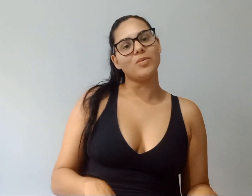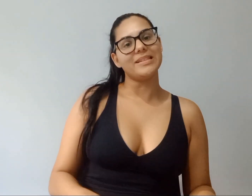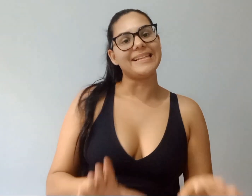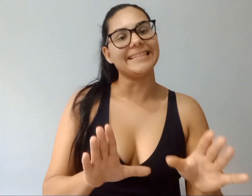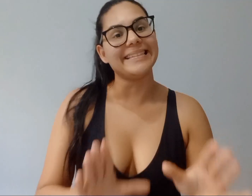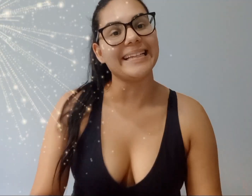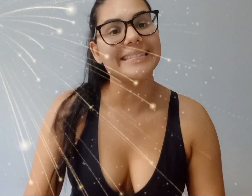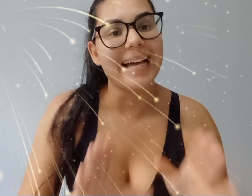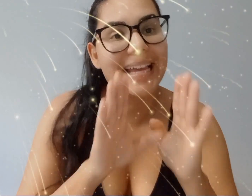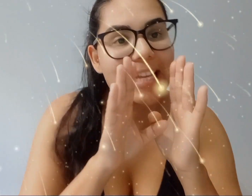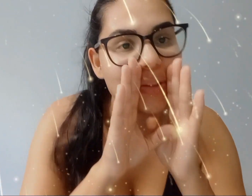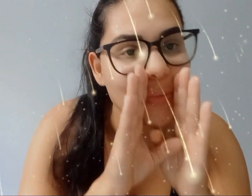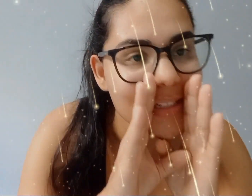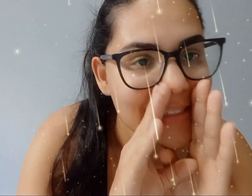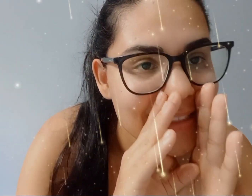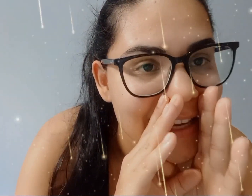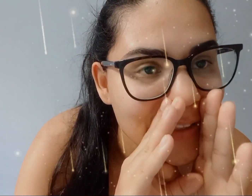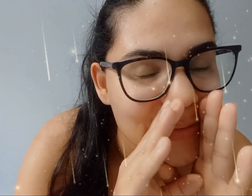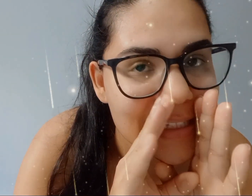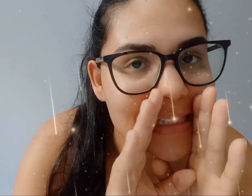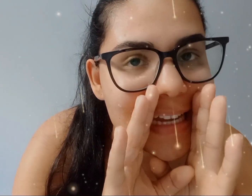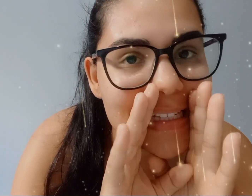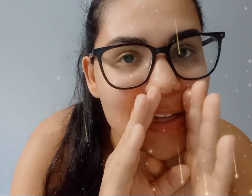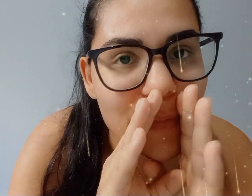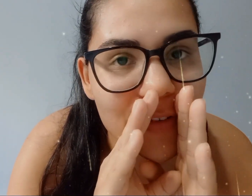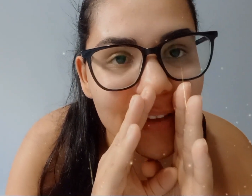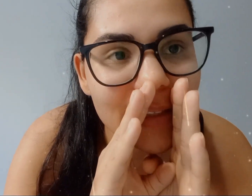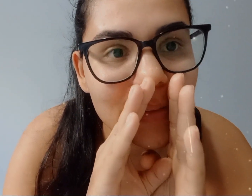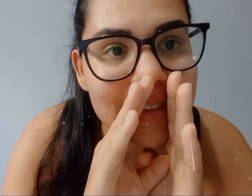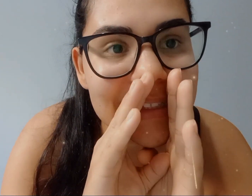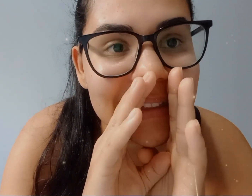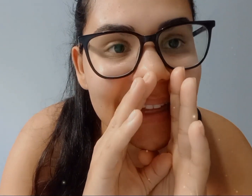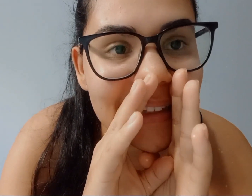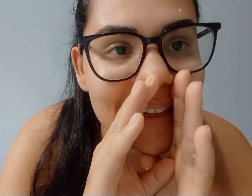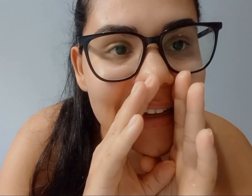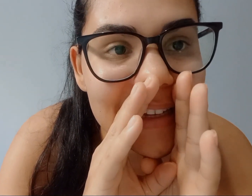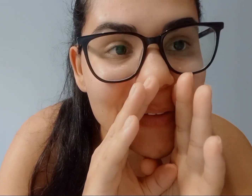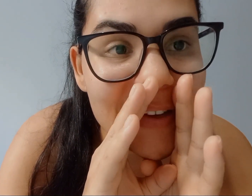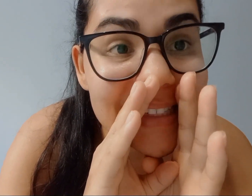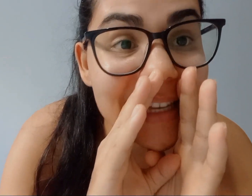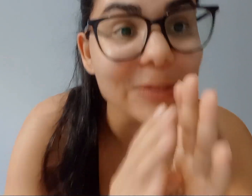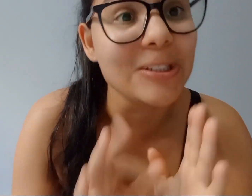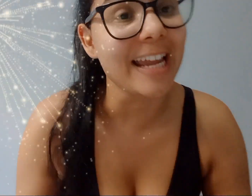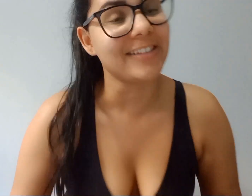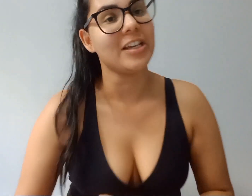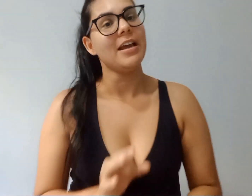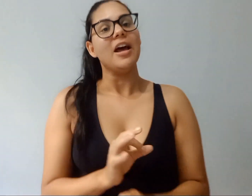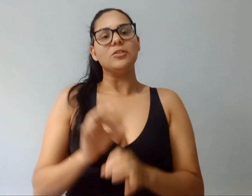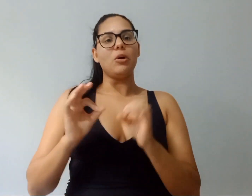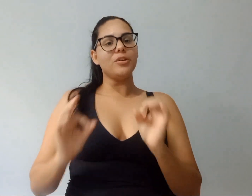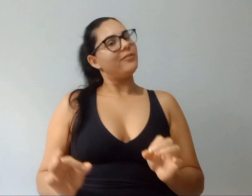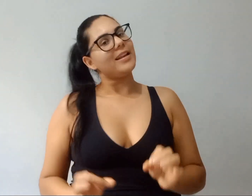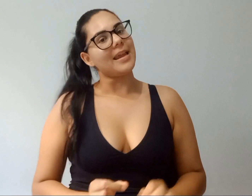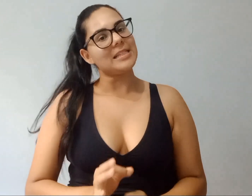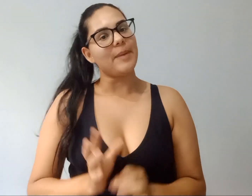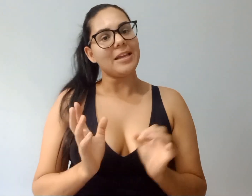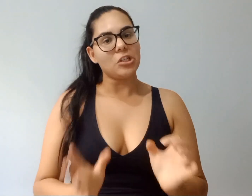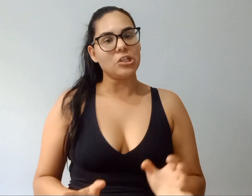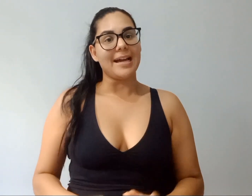72 quilos. 72 quilos? Vocês estão me ouvindo? 72 quilos. Gente, tô muito feliz, perdi já